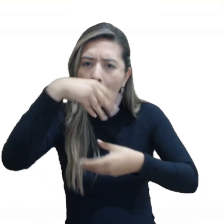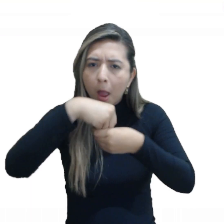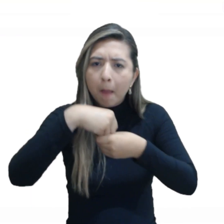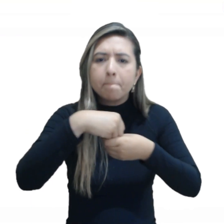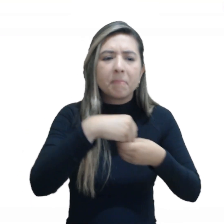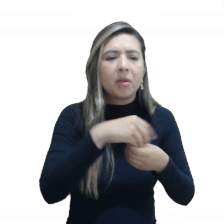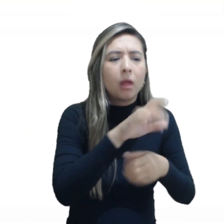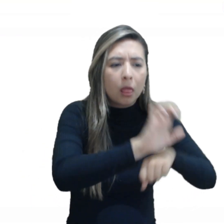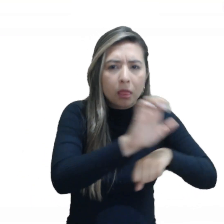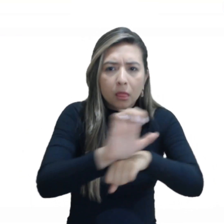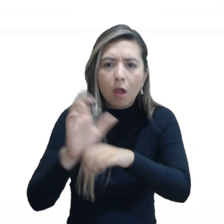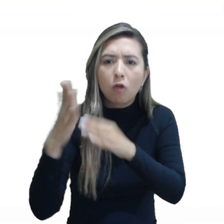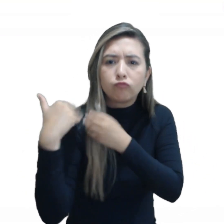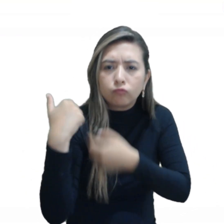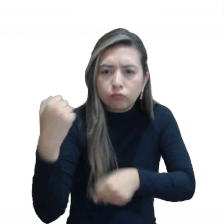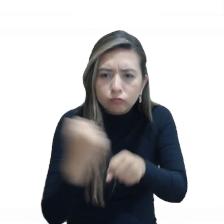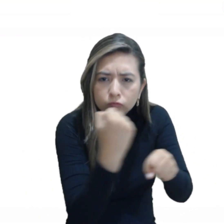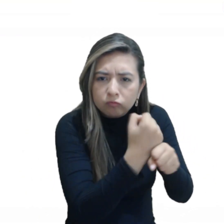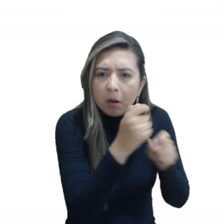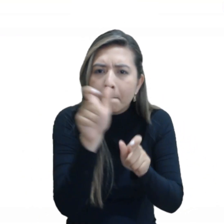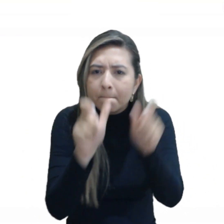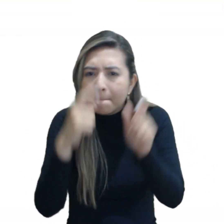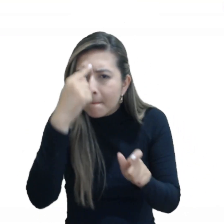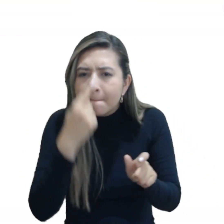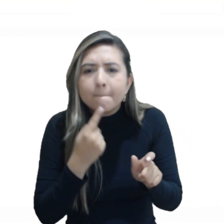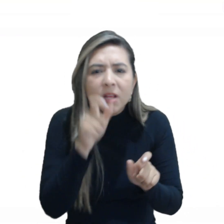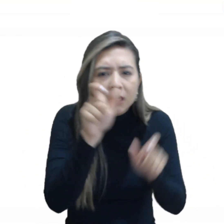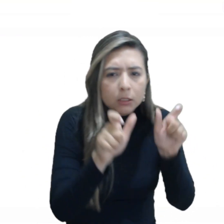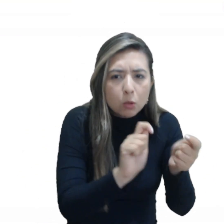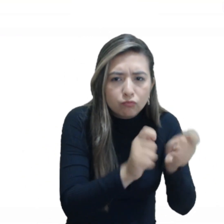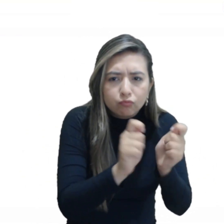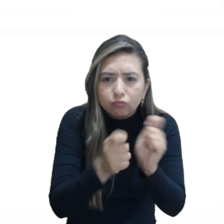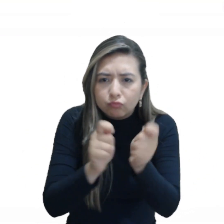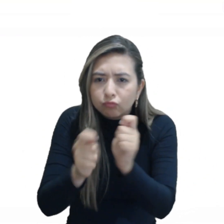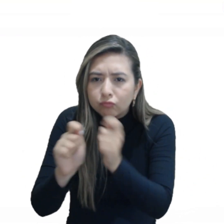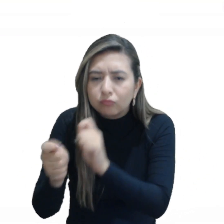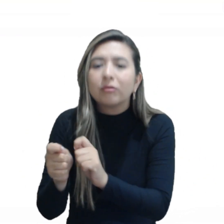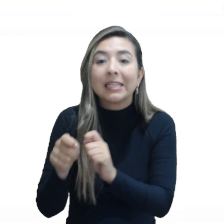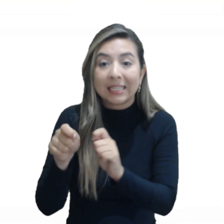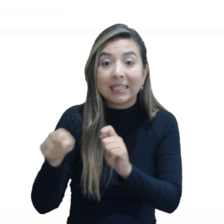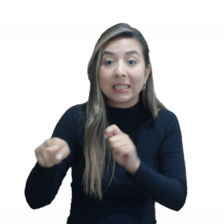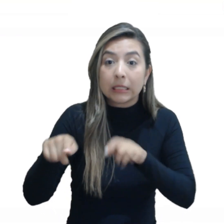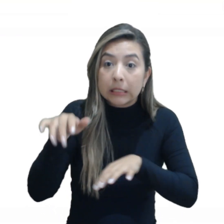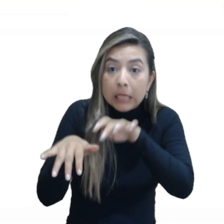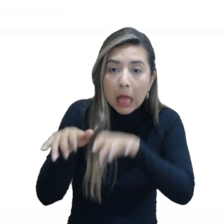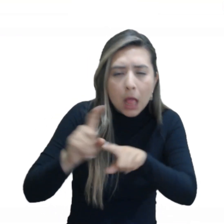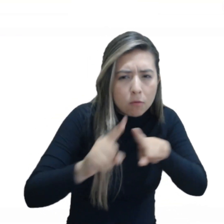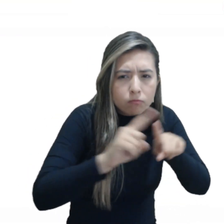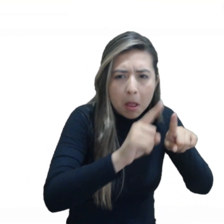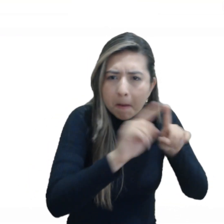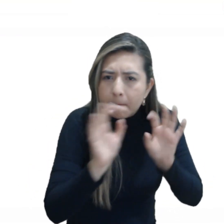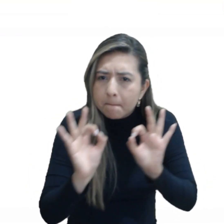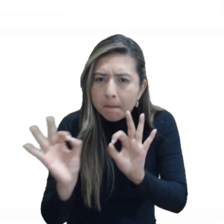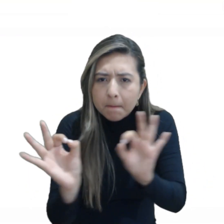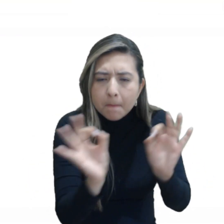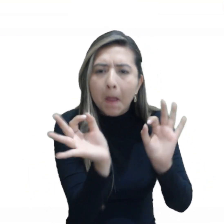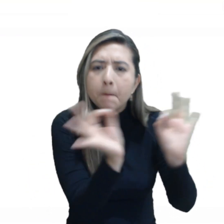Funciones de la Secretaría de Secretaría administrativa y adaptar la normatividad vigente e